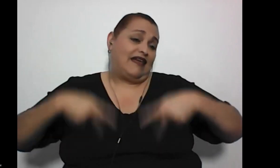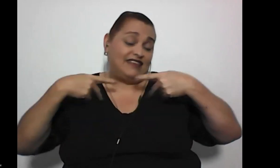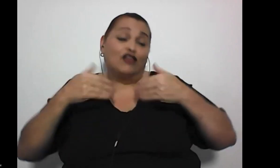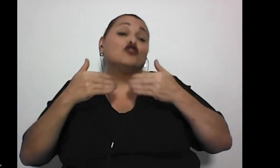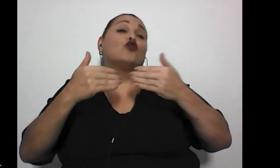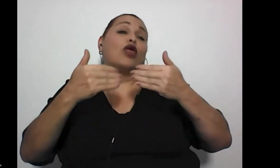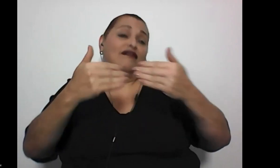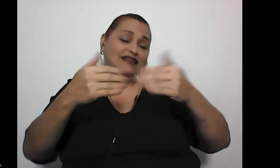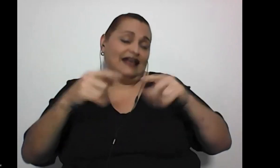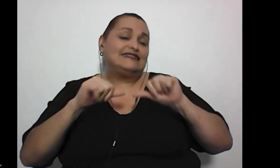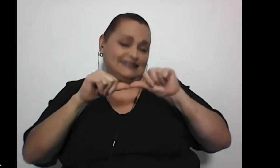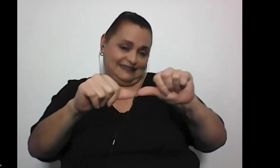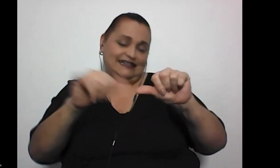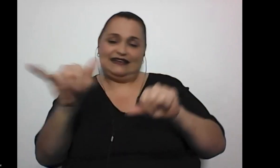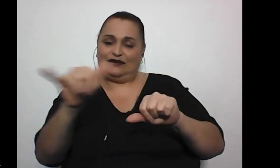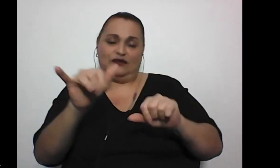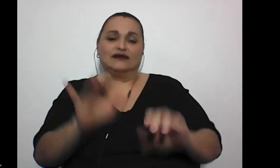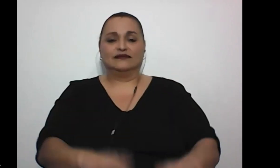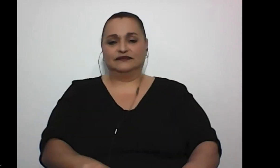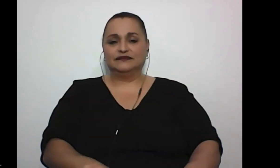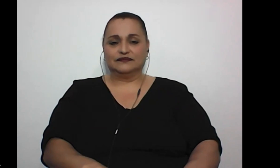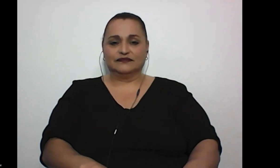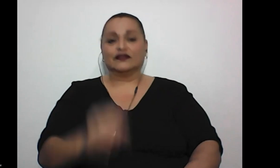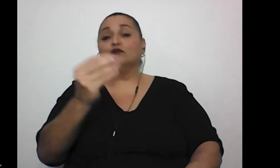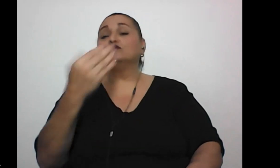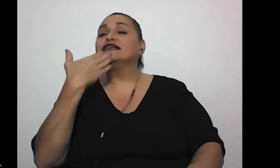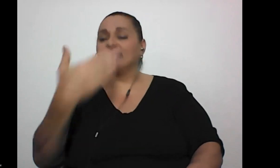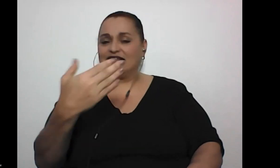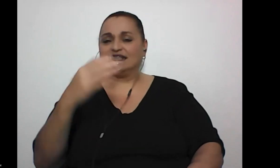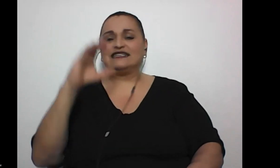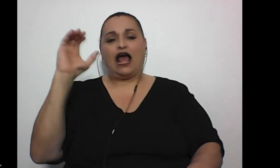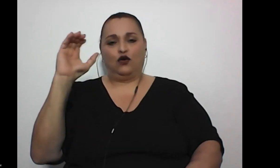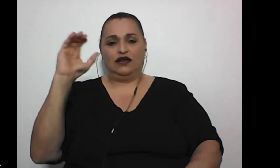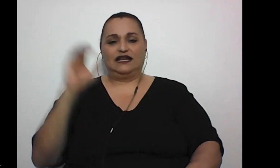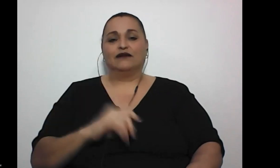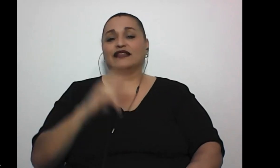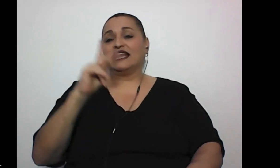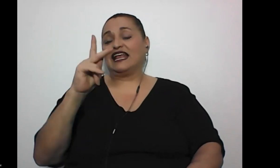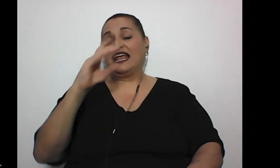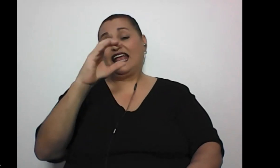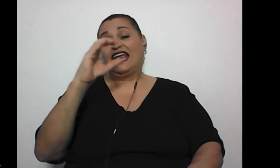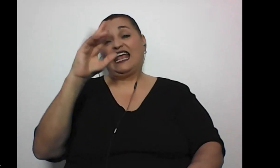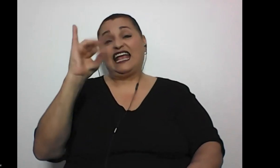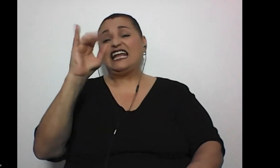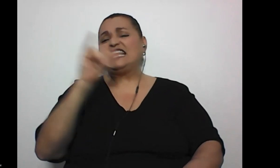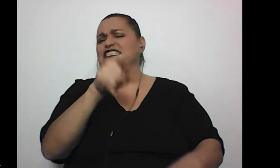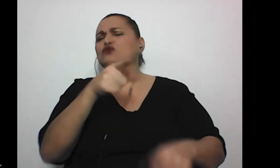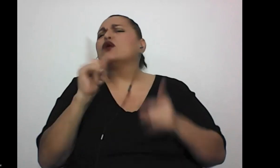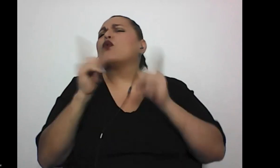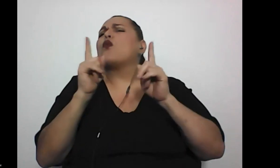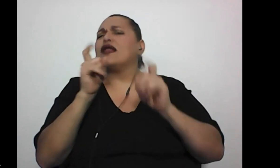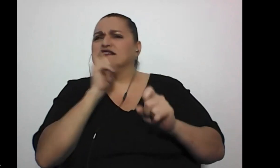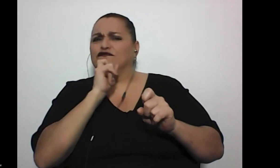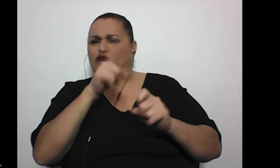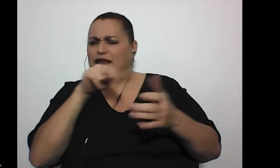sigo, pues, siempre está. Muchas gracias, Carolina. Cristel, ¿vos qué dificultades o barreras has